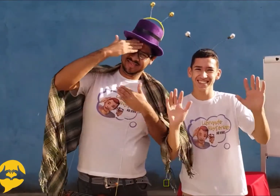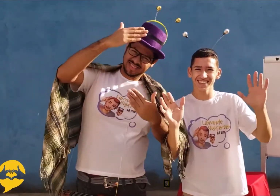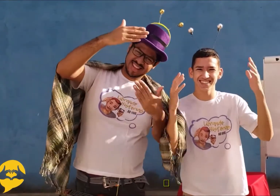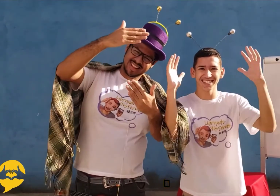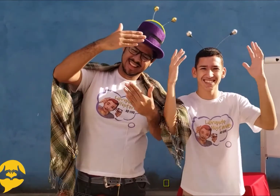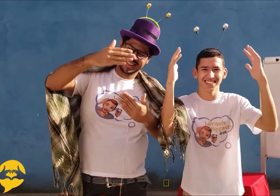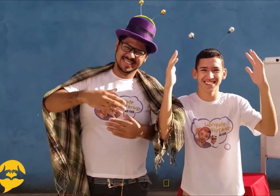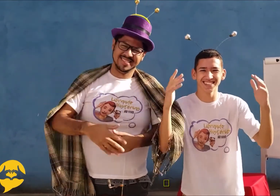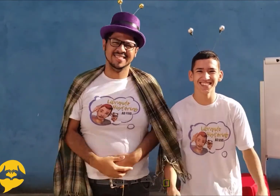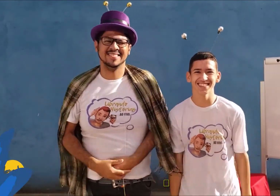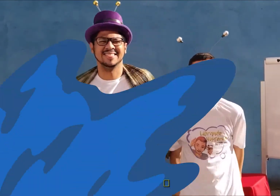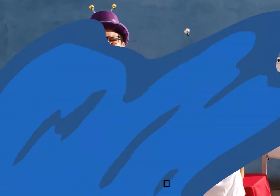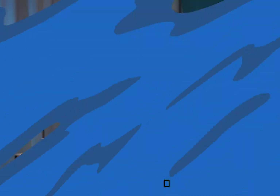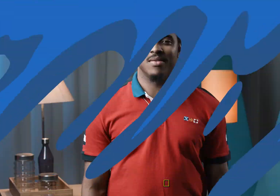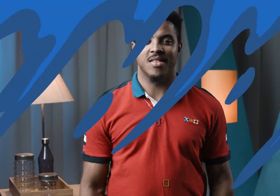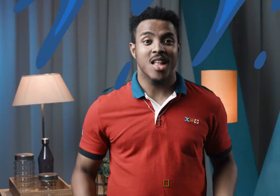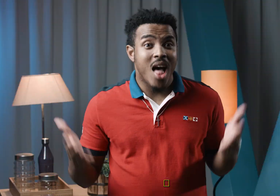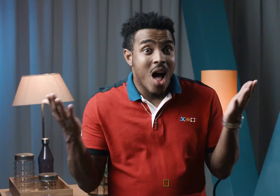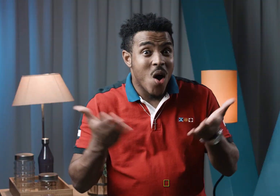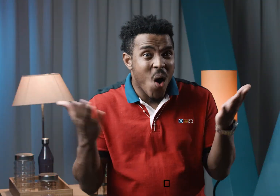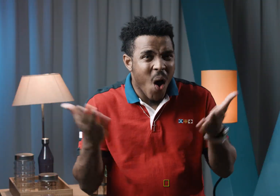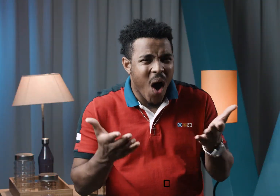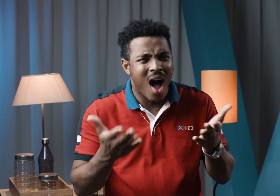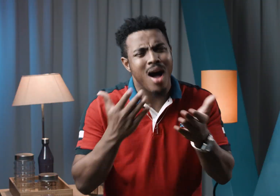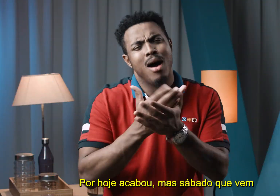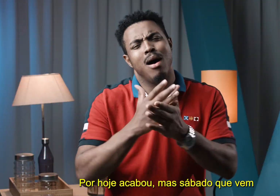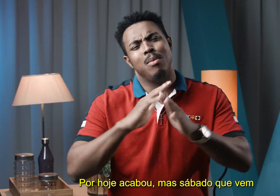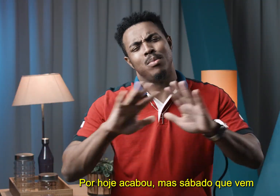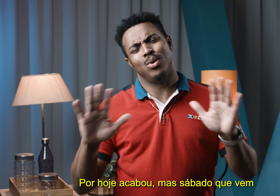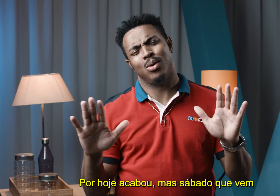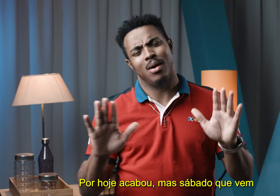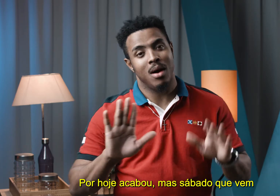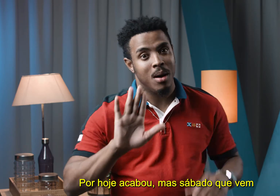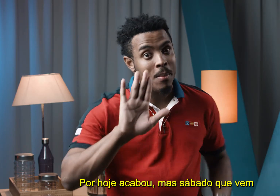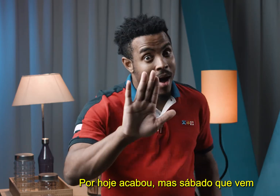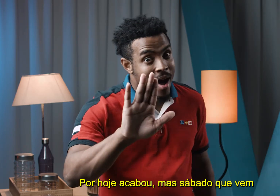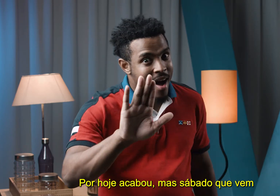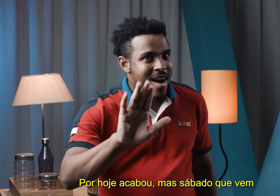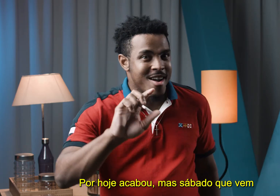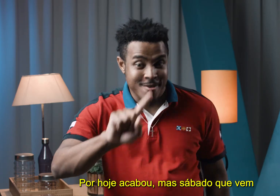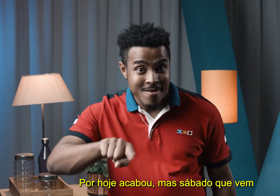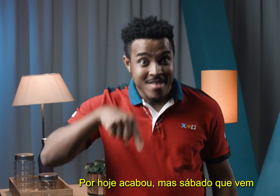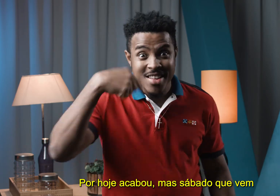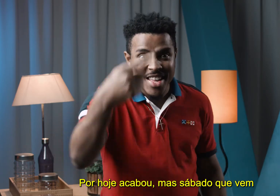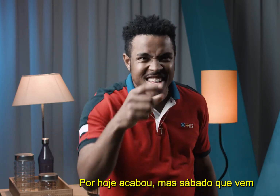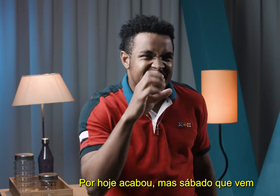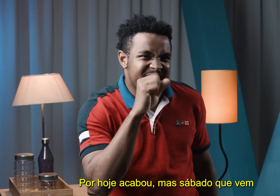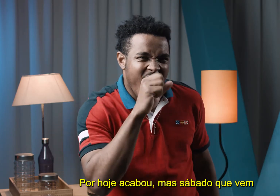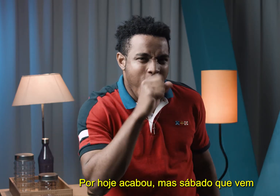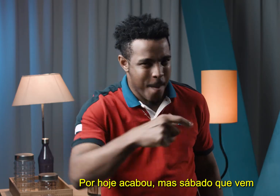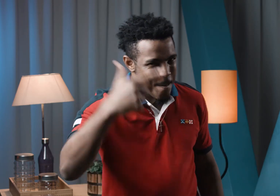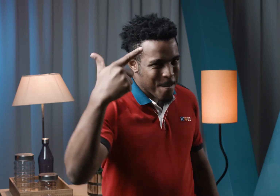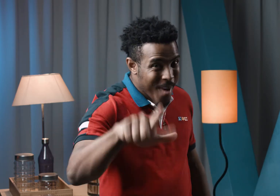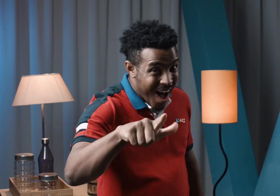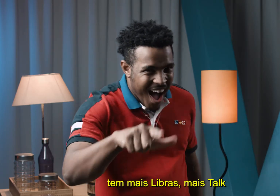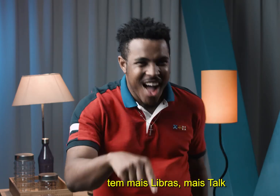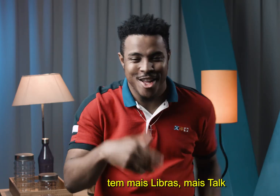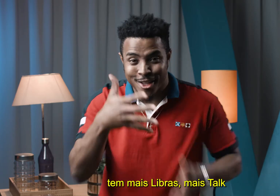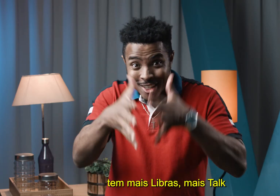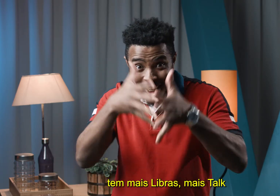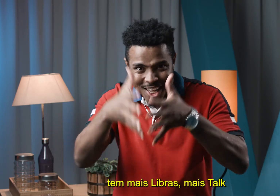Então tchau, balançando as mãos para cima. Por hoje acabou. Mas sábado que vem